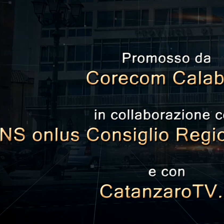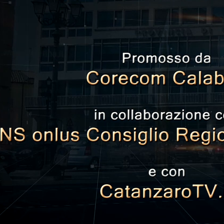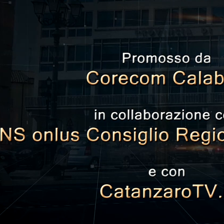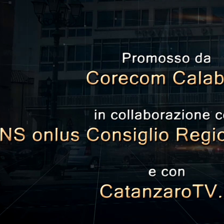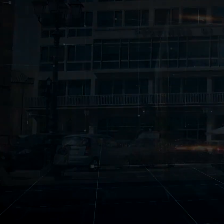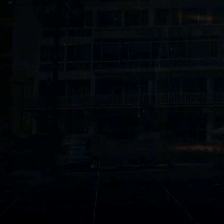Grazie a tutti.